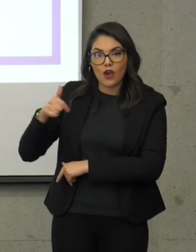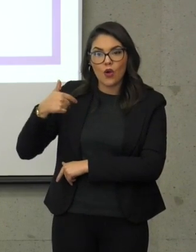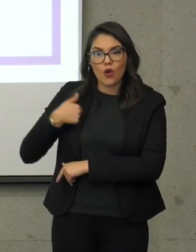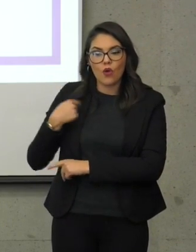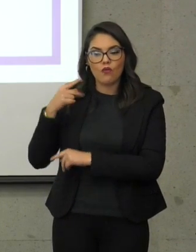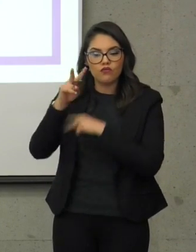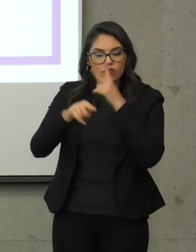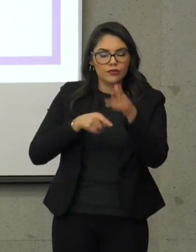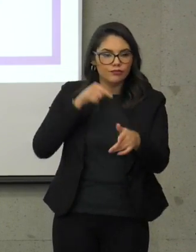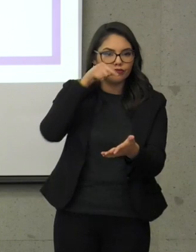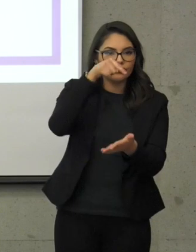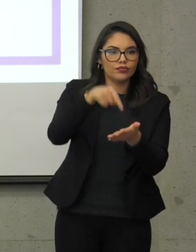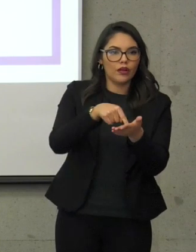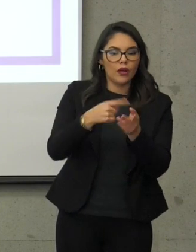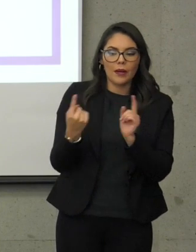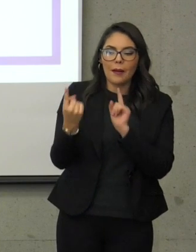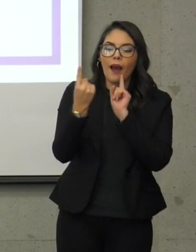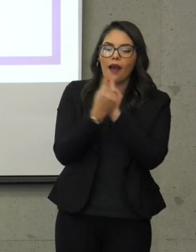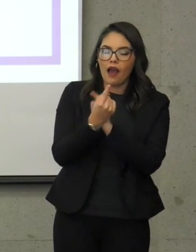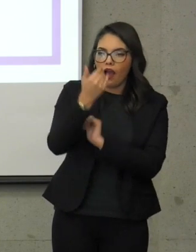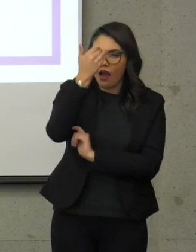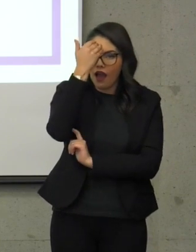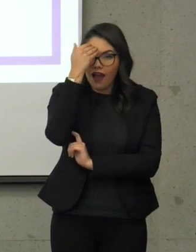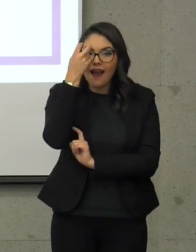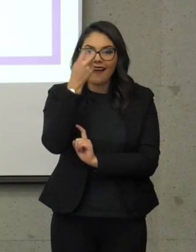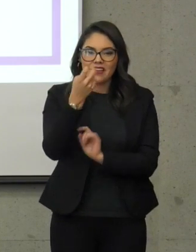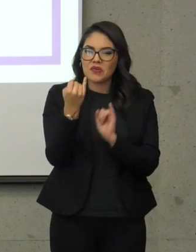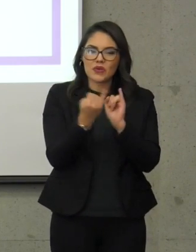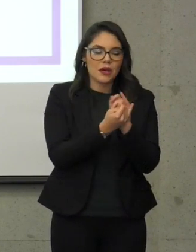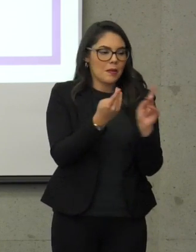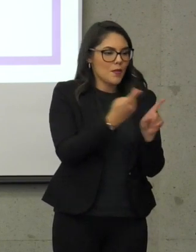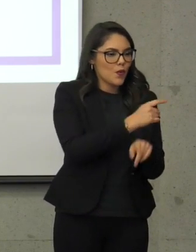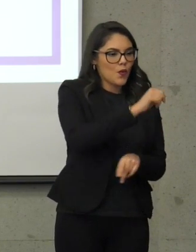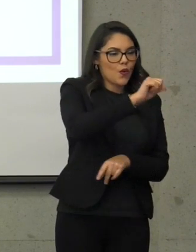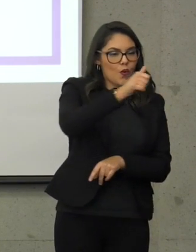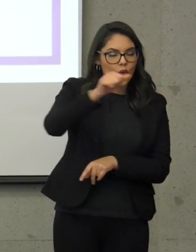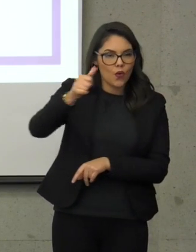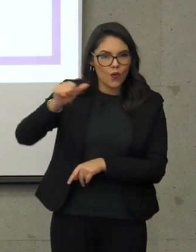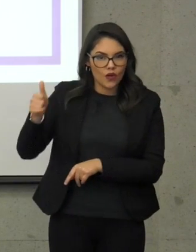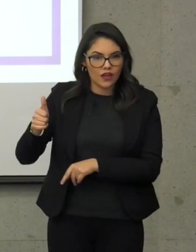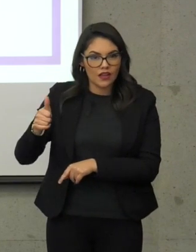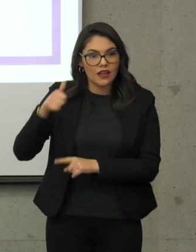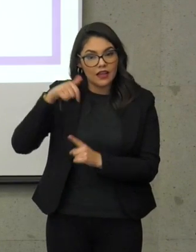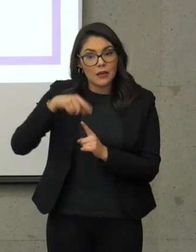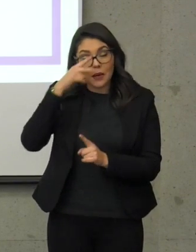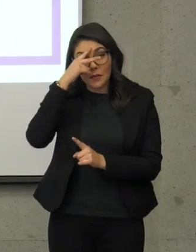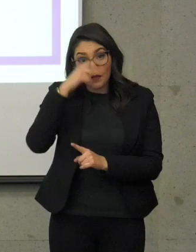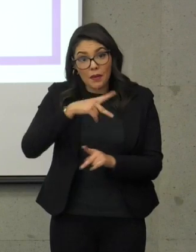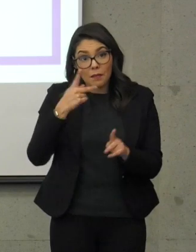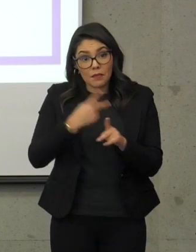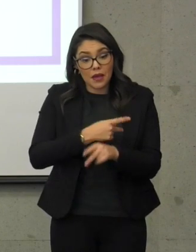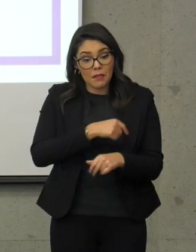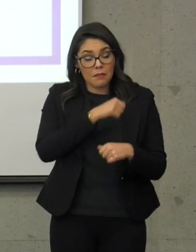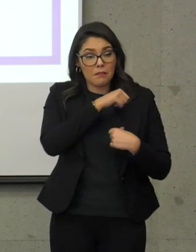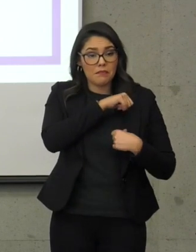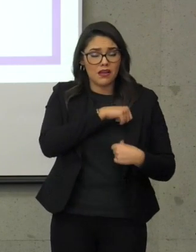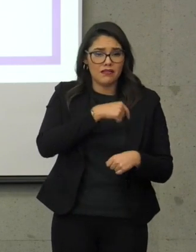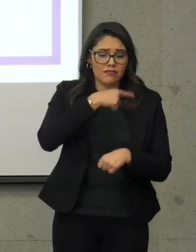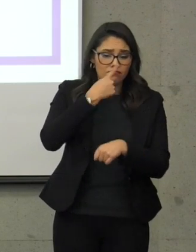México, la Ciudad de México, es la responsable del grupo temático de migración. Es decir,